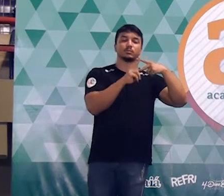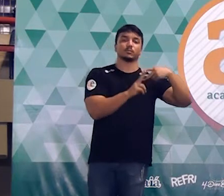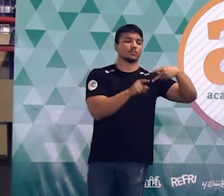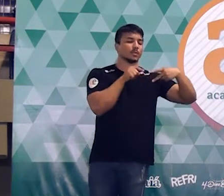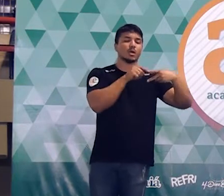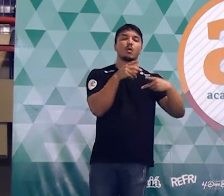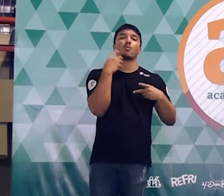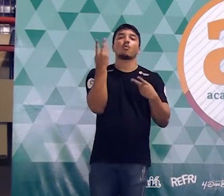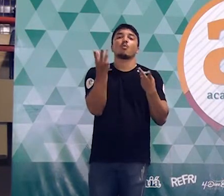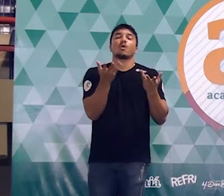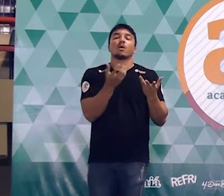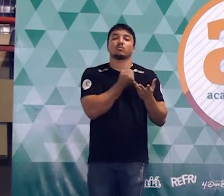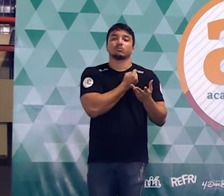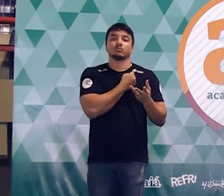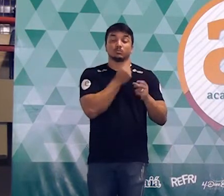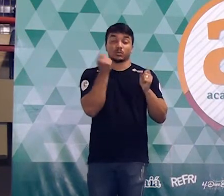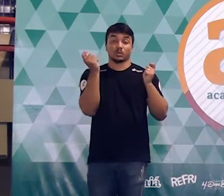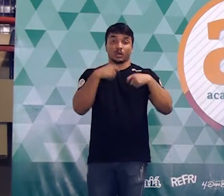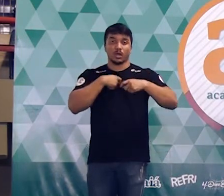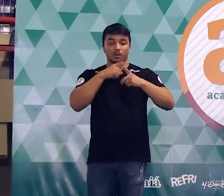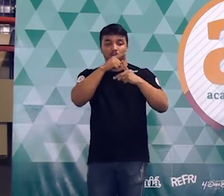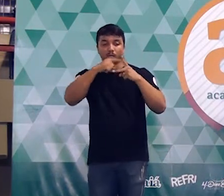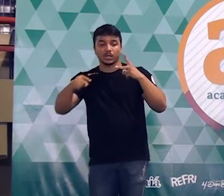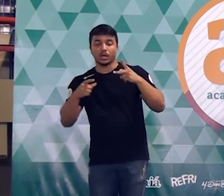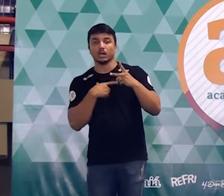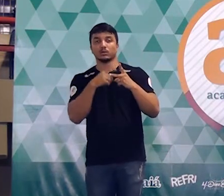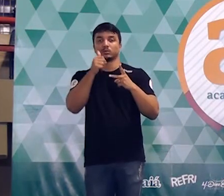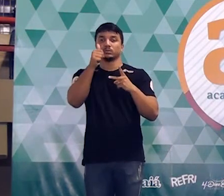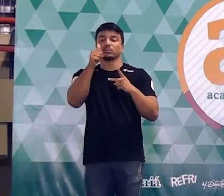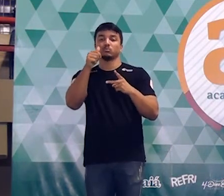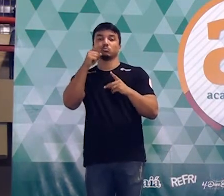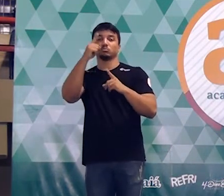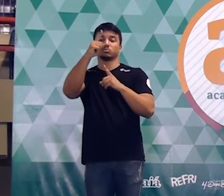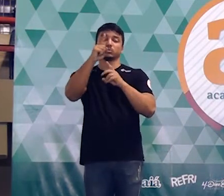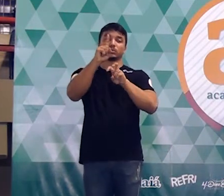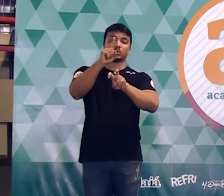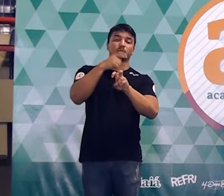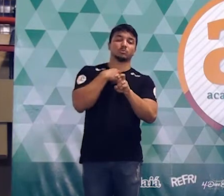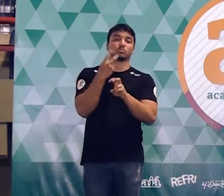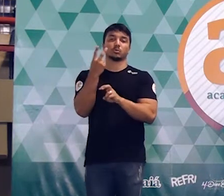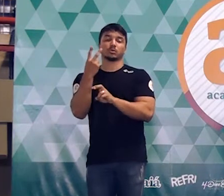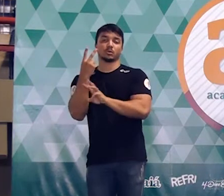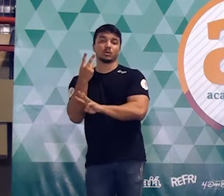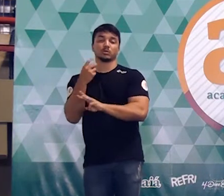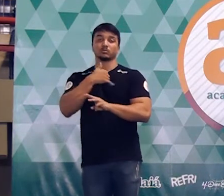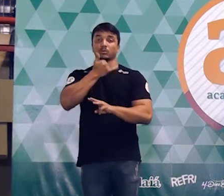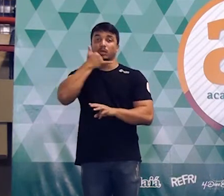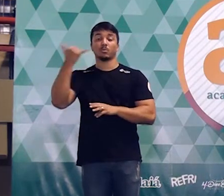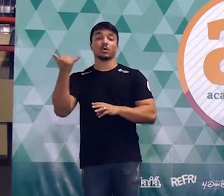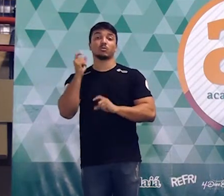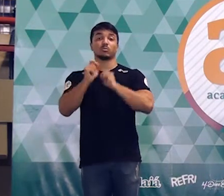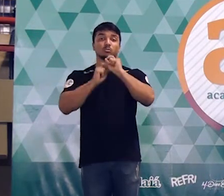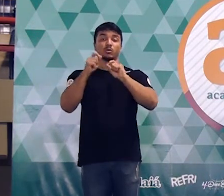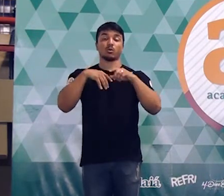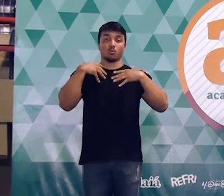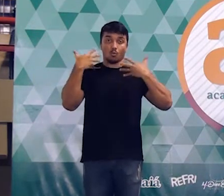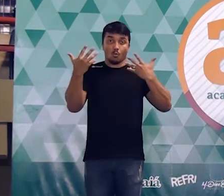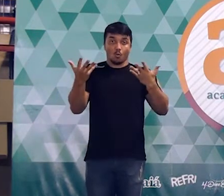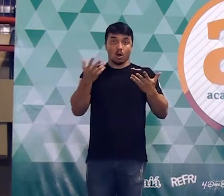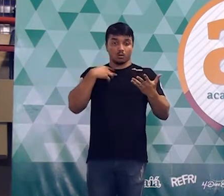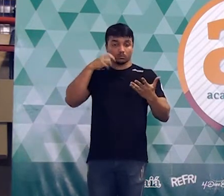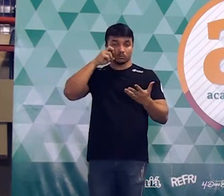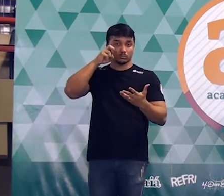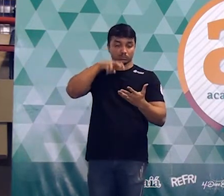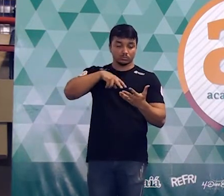quanto? Essa fatia pode ser metade, pode ser um quinto, pode ser dois terços. Vai depender de quê? Vai depender do ângulo